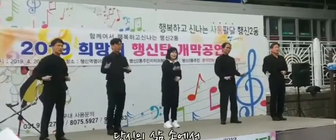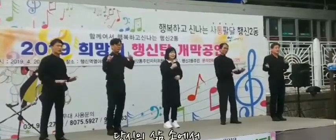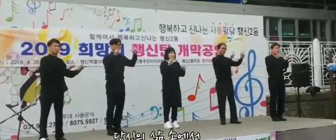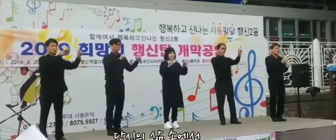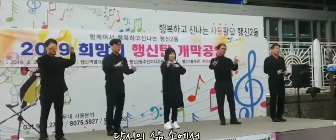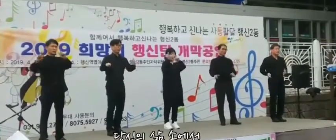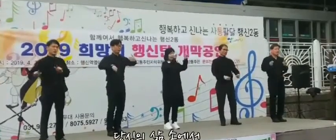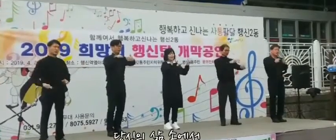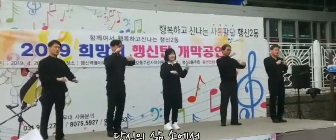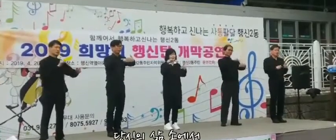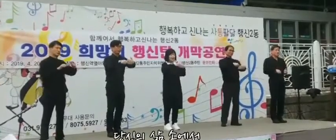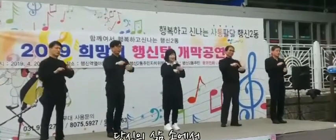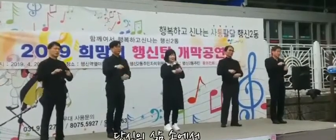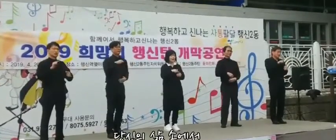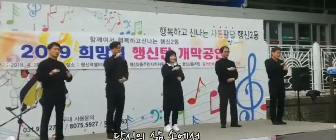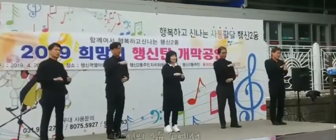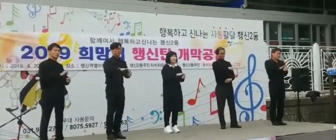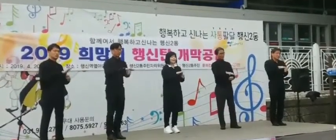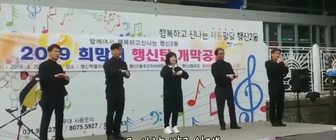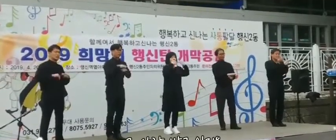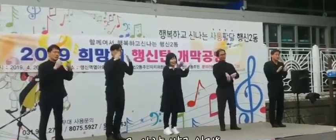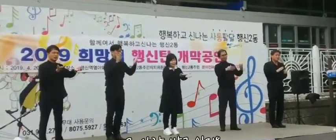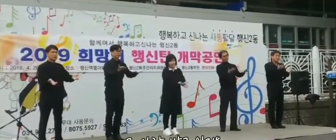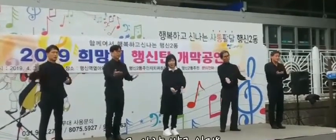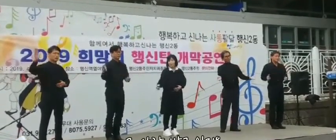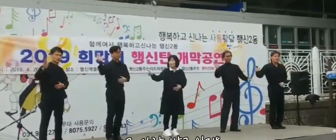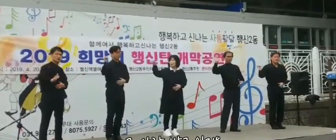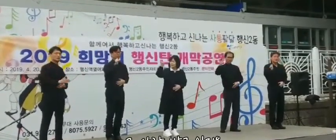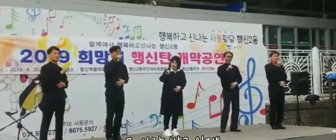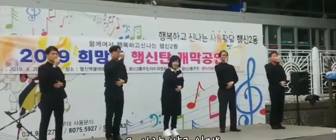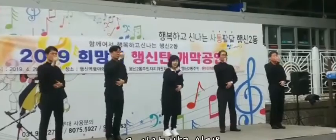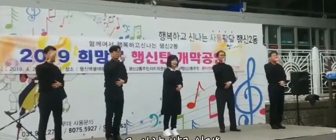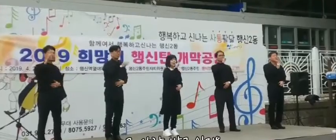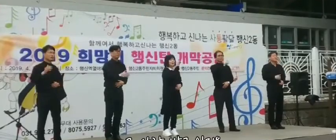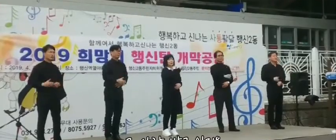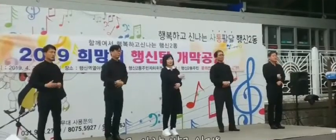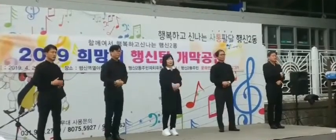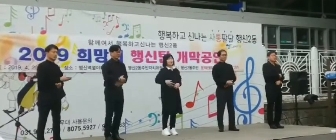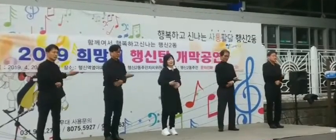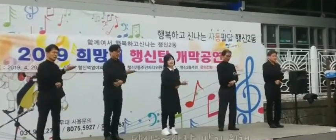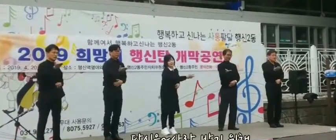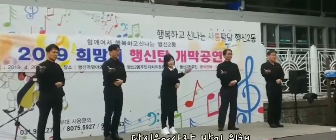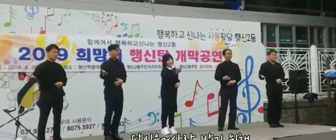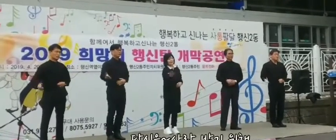삶 속에서 그 사람 받고 있지요 당신은